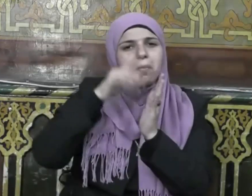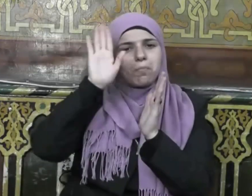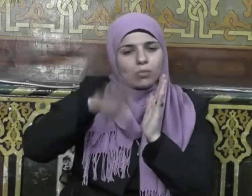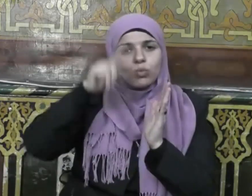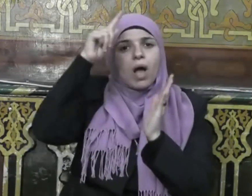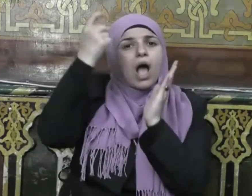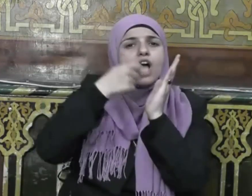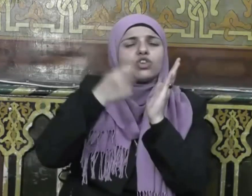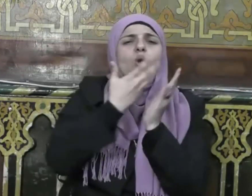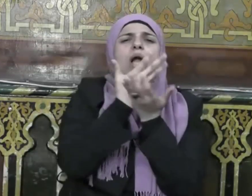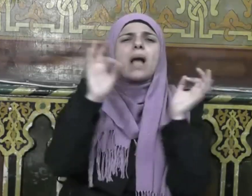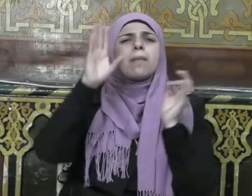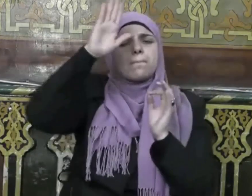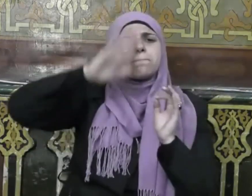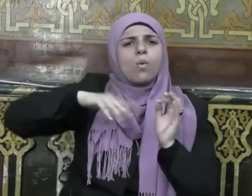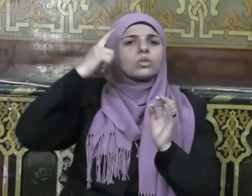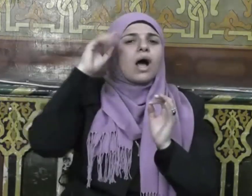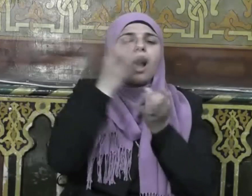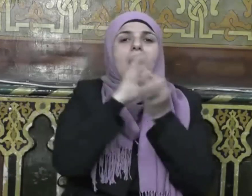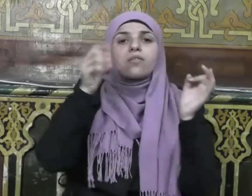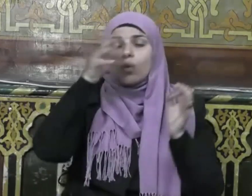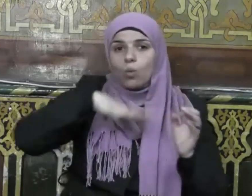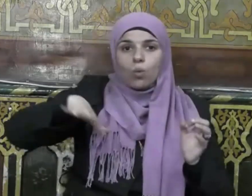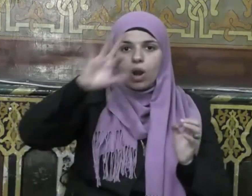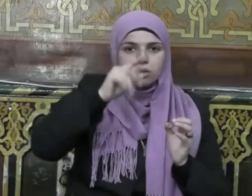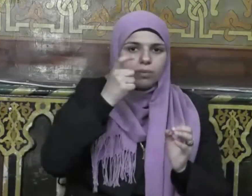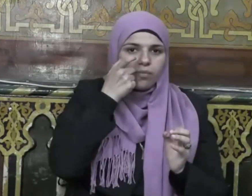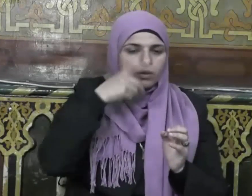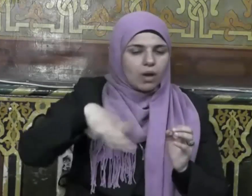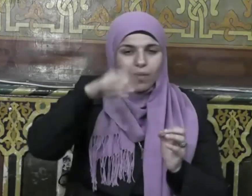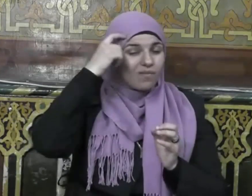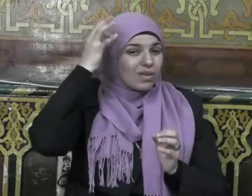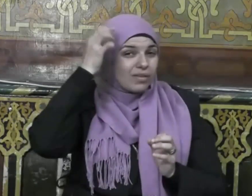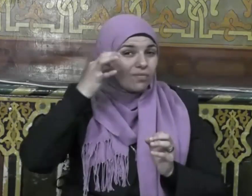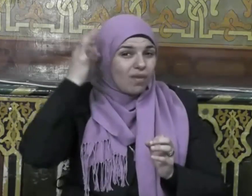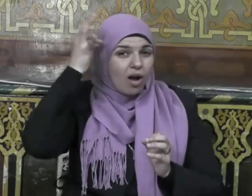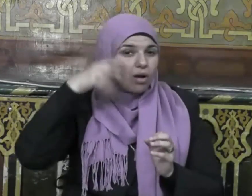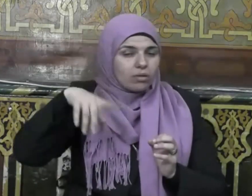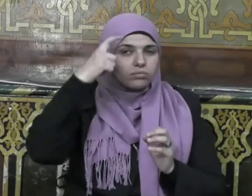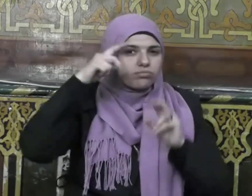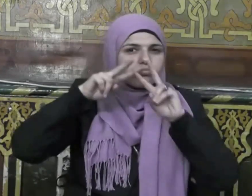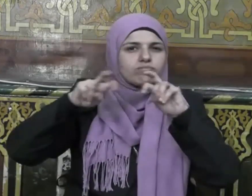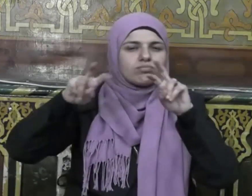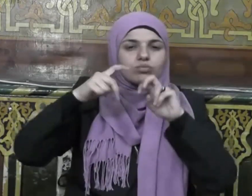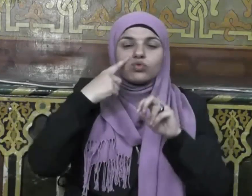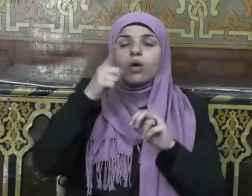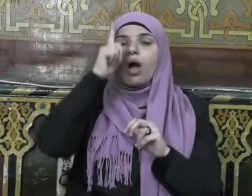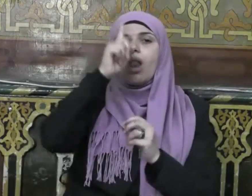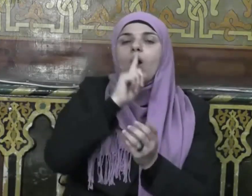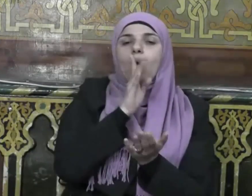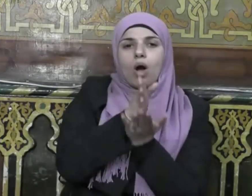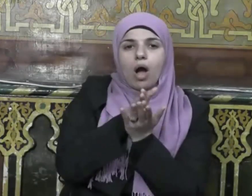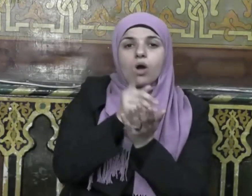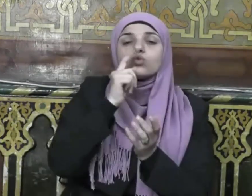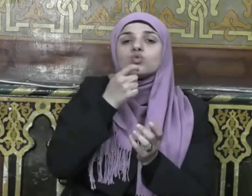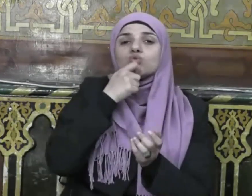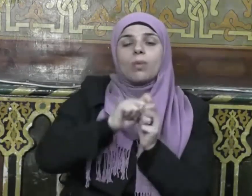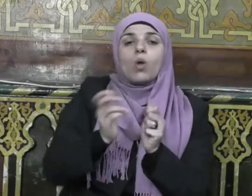مضروبة وفي ذلك عبر لمن تفكر وتدبر يقول الحق سبحانه وهو